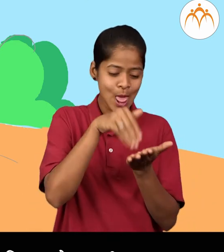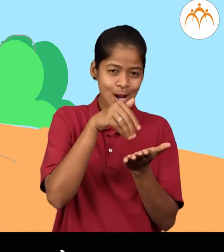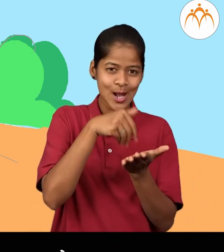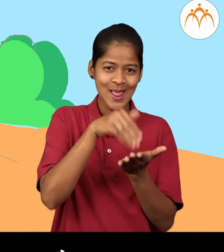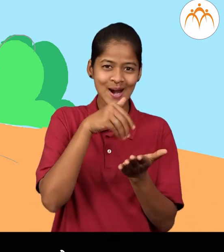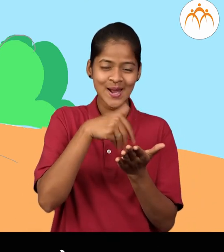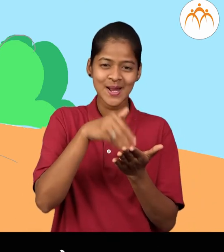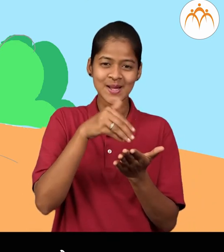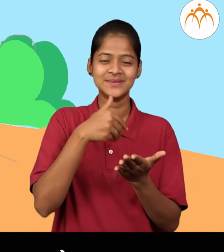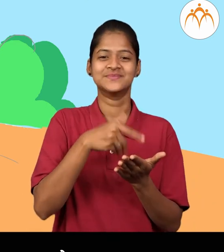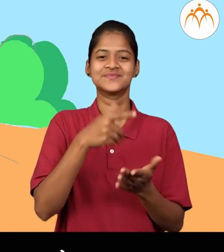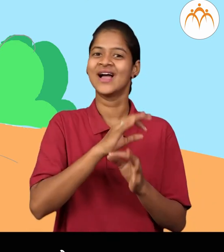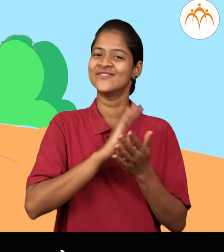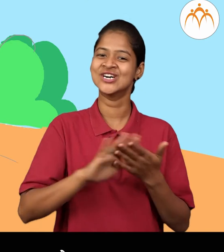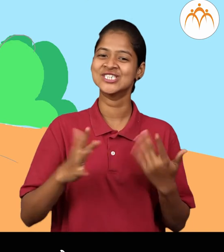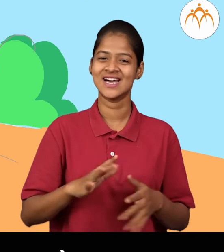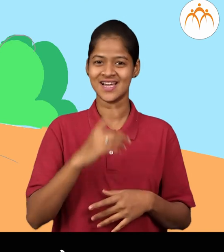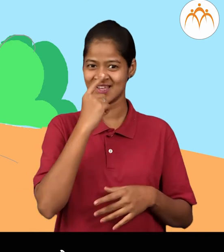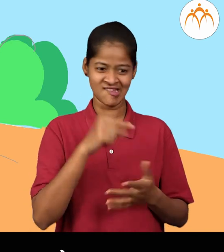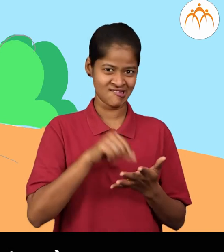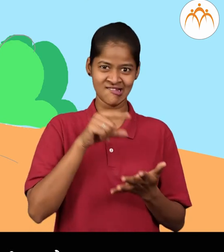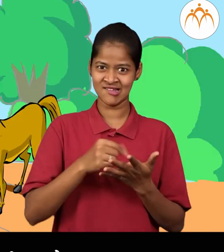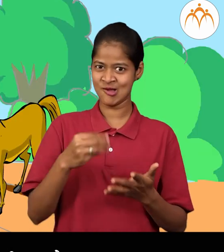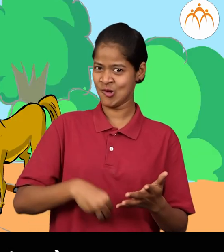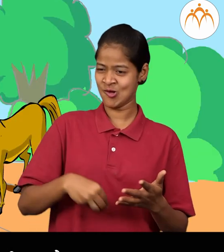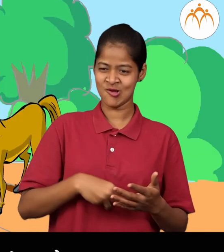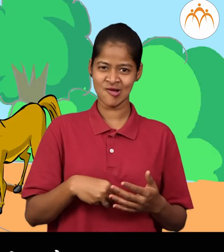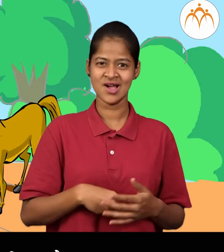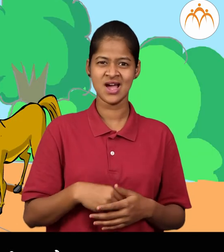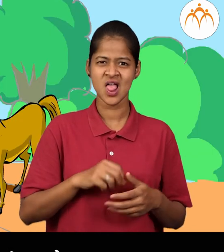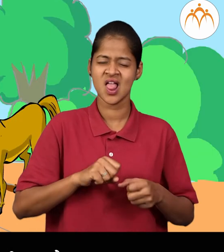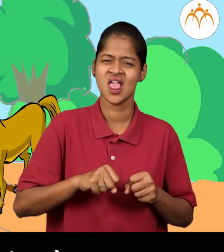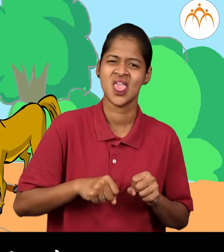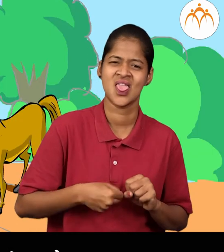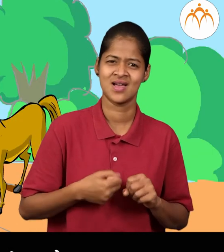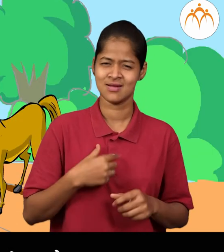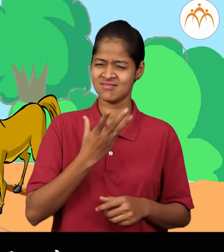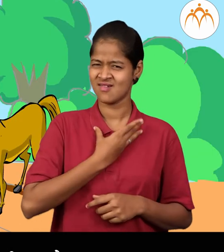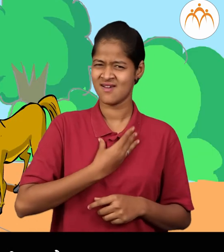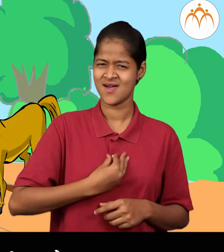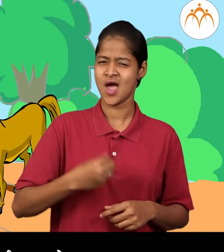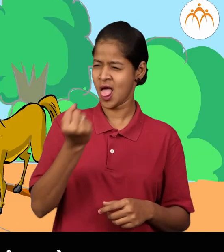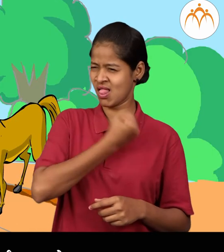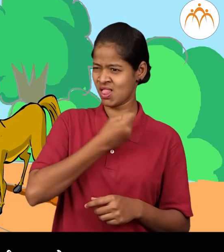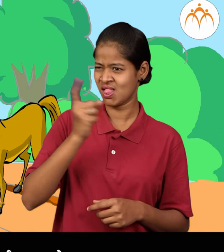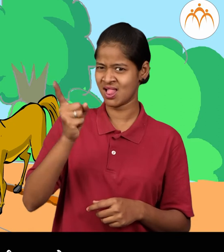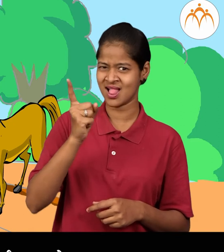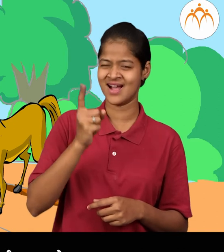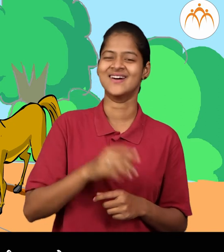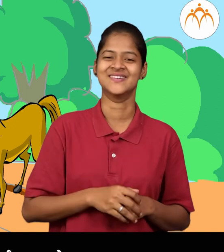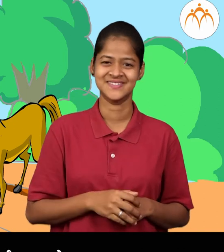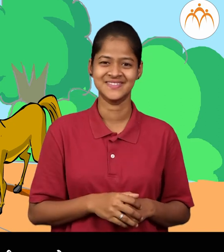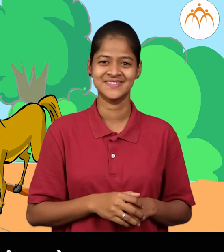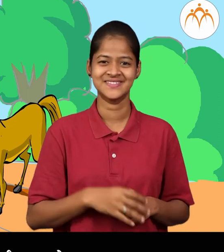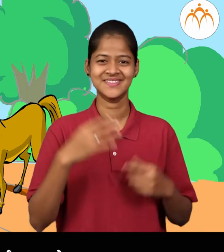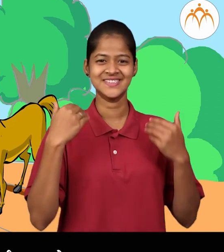कोला मात्र रस पहला टाकतो आणी करकोचा उपाशी रातो करकोच याला